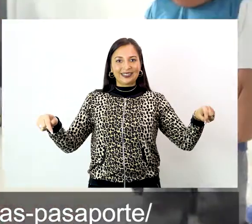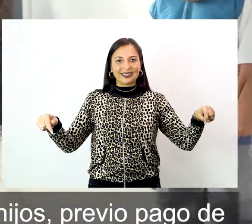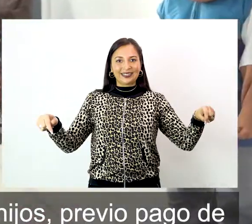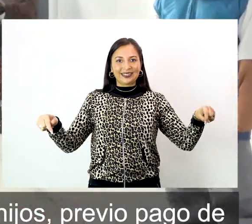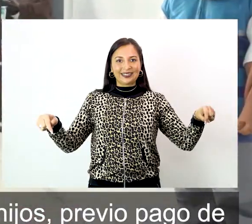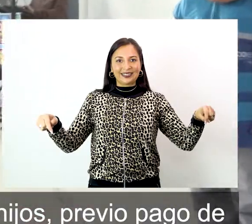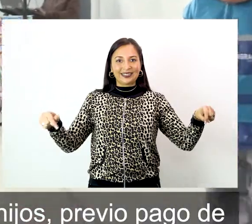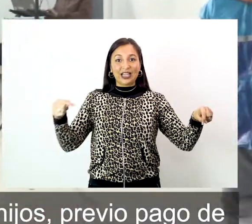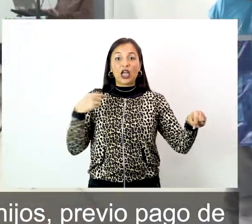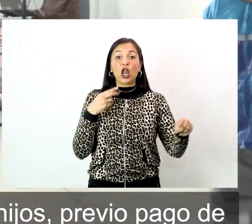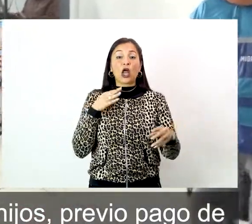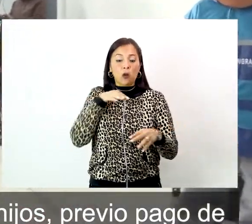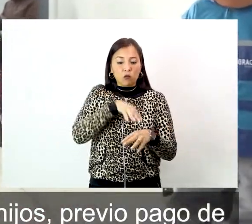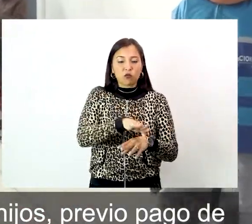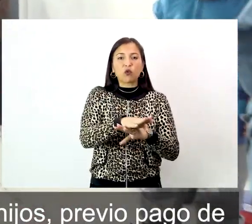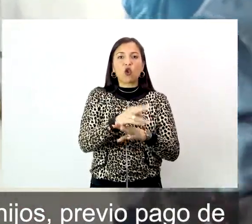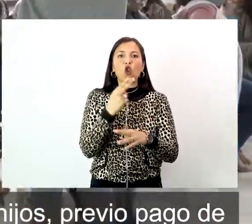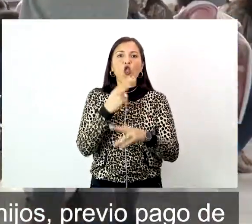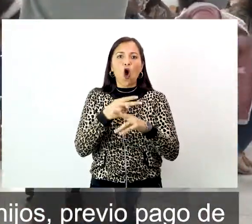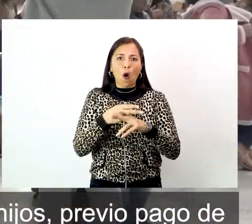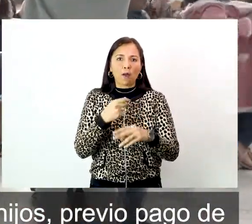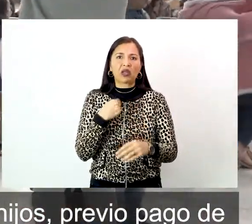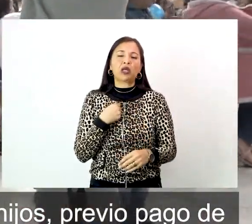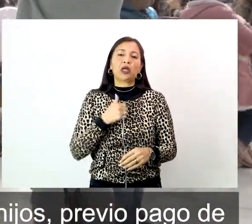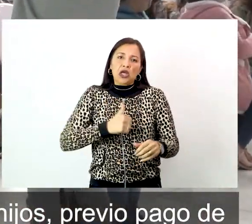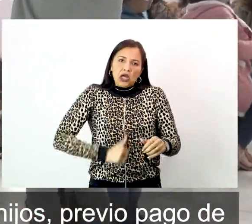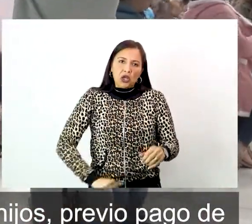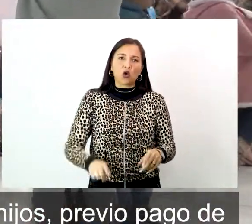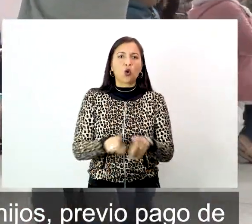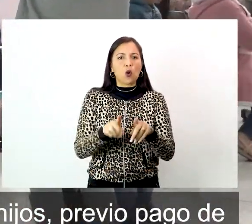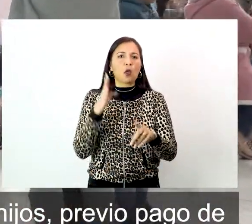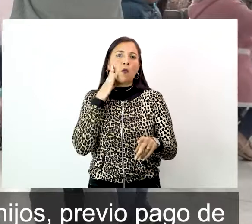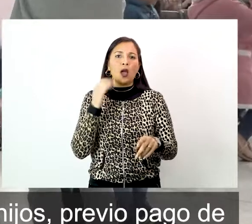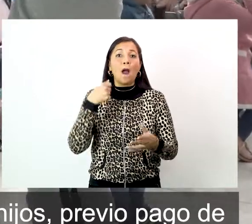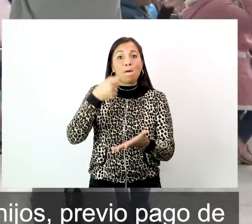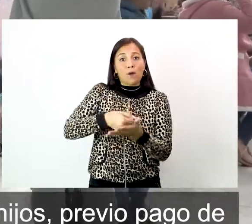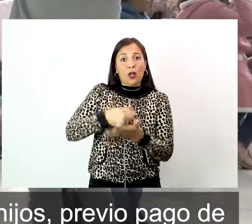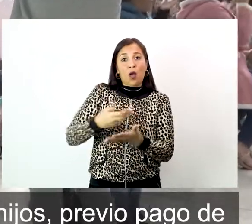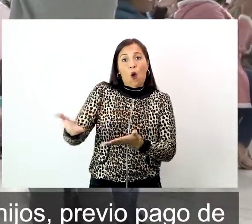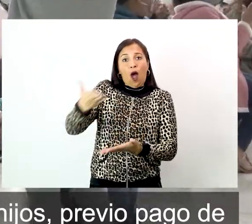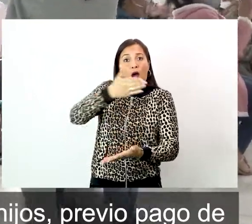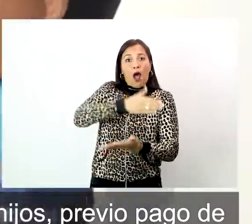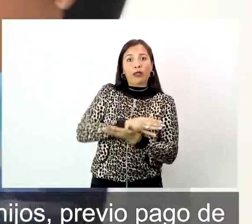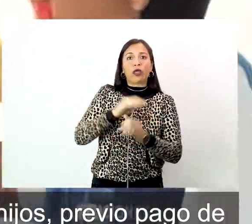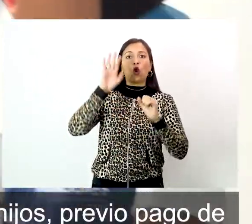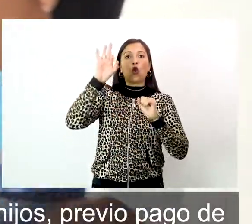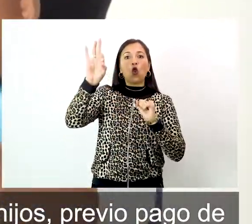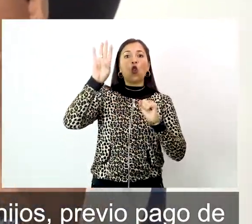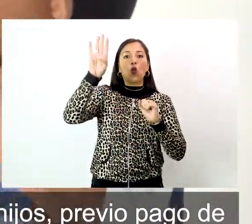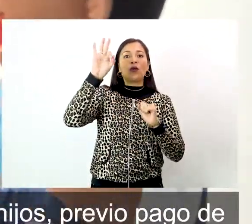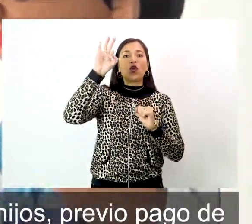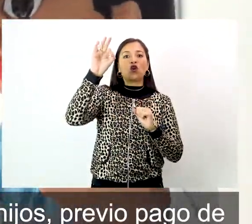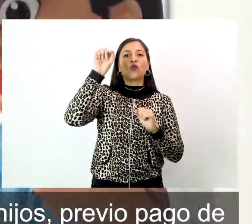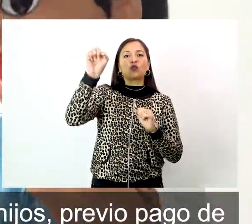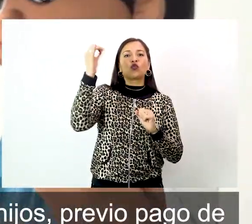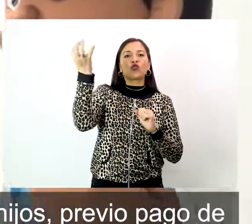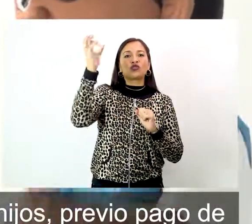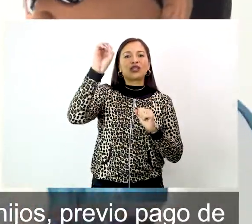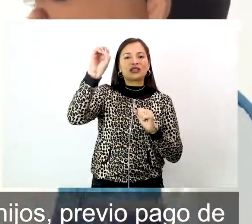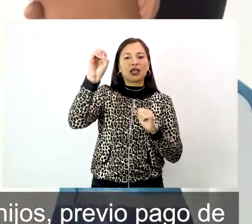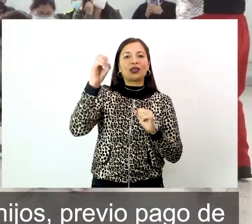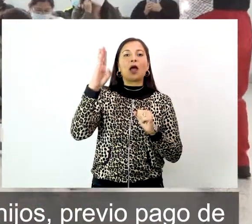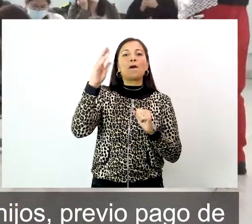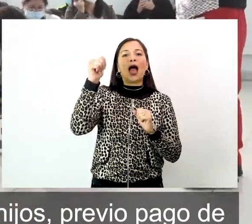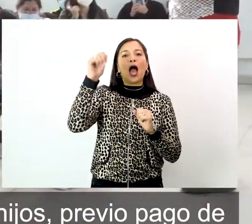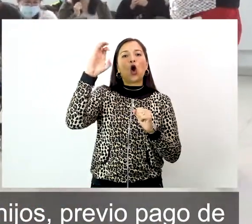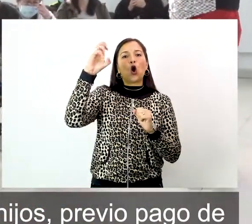e introducir sus datos al igual que el de sus hijos previo pago de la tasa de 98.60 soles en